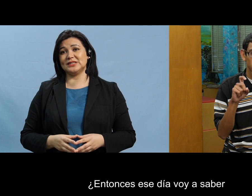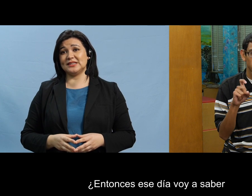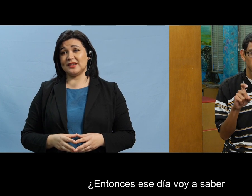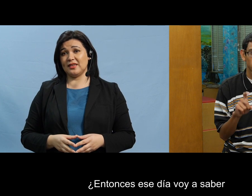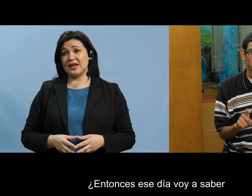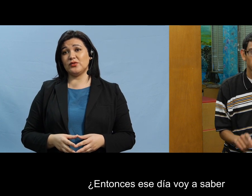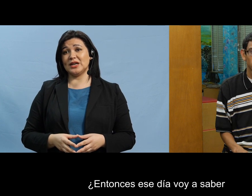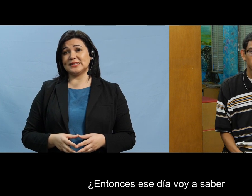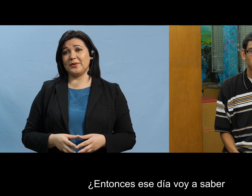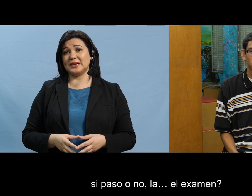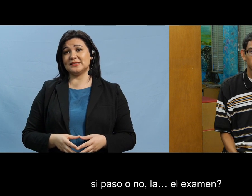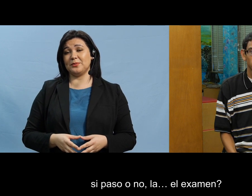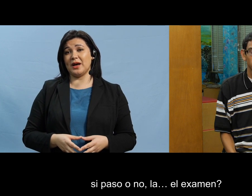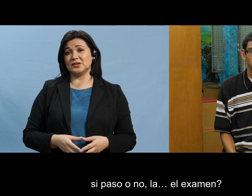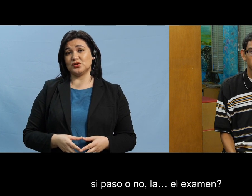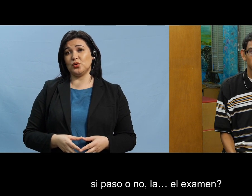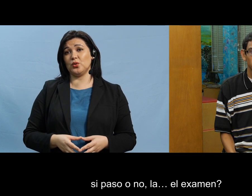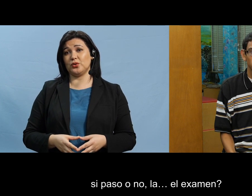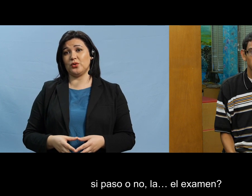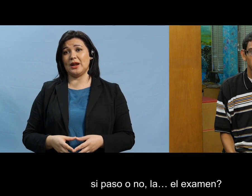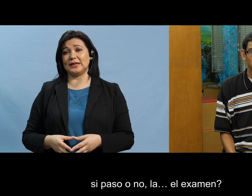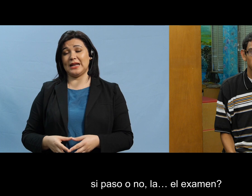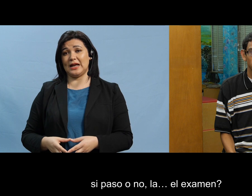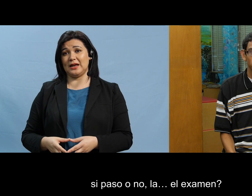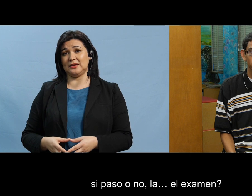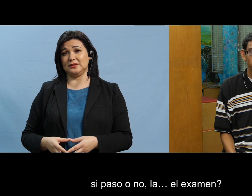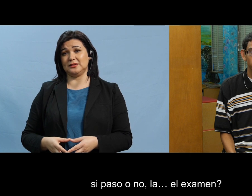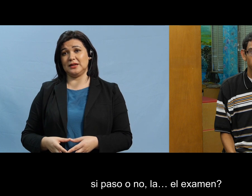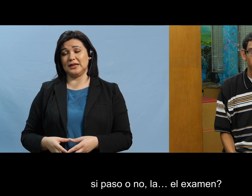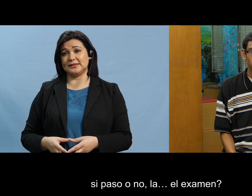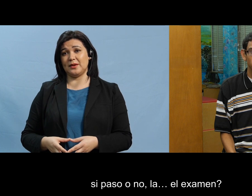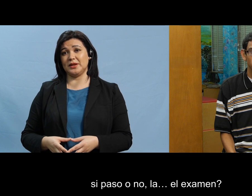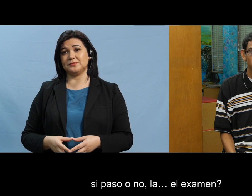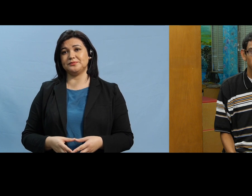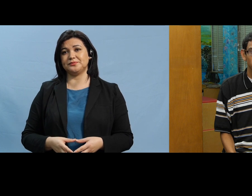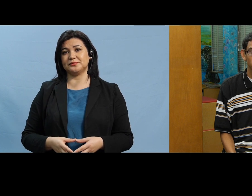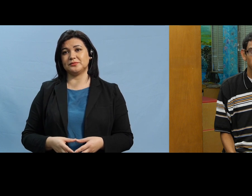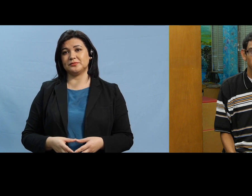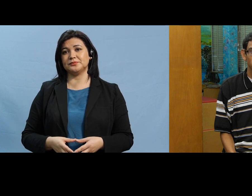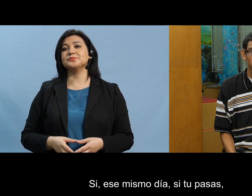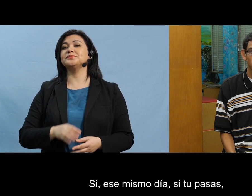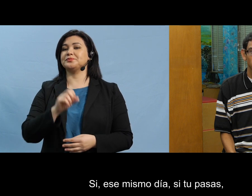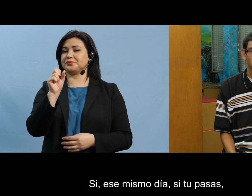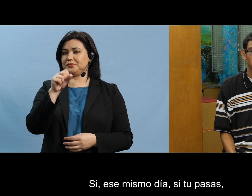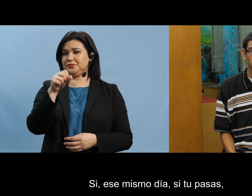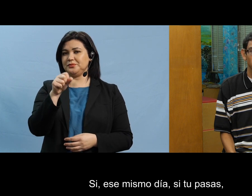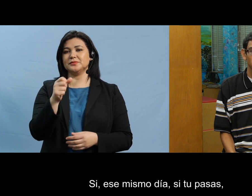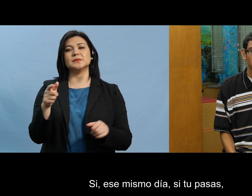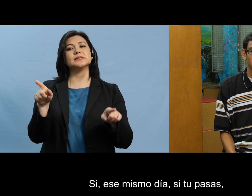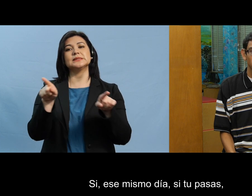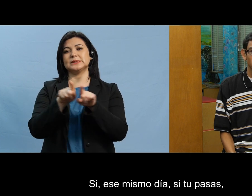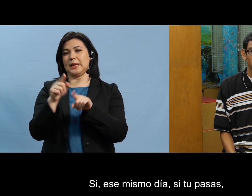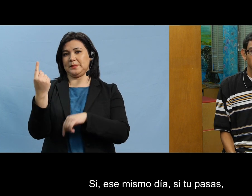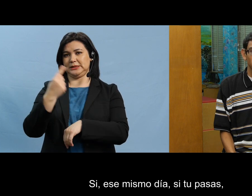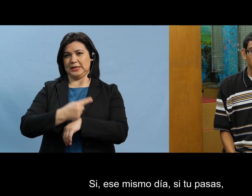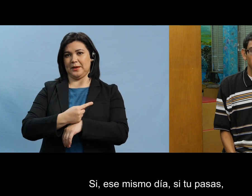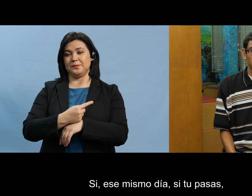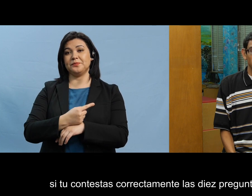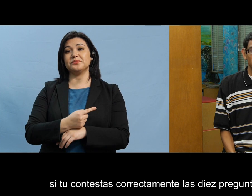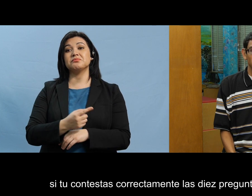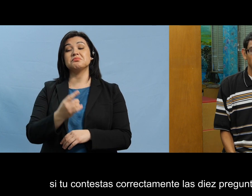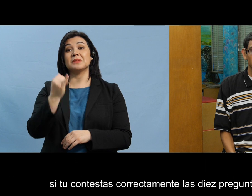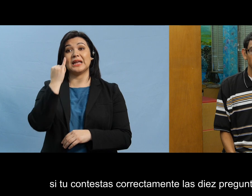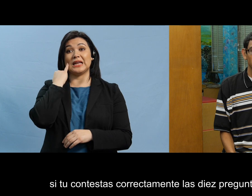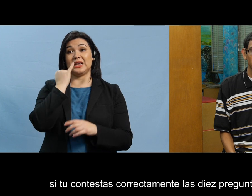entonces ese día voy a saber si paso o no la la el examen si ese mismo día si tú pasas